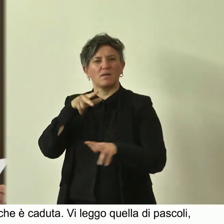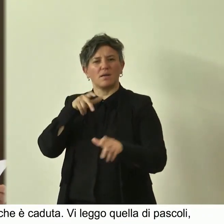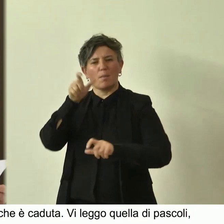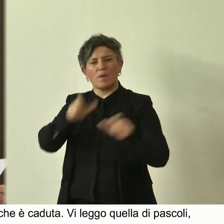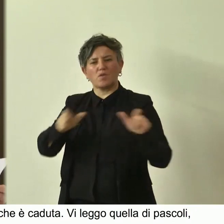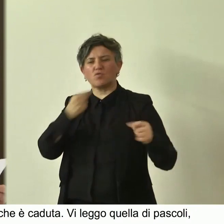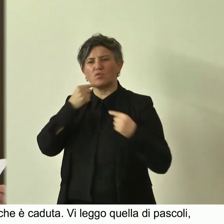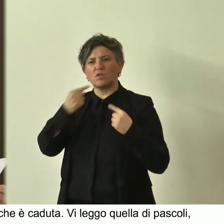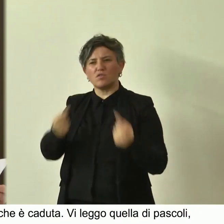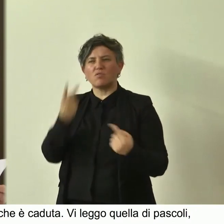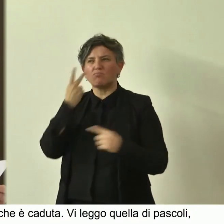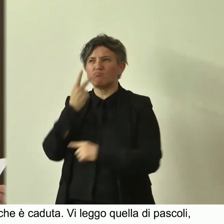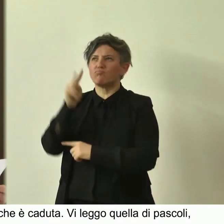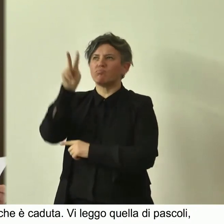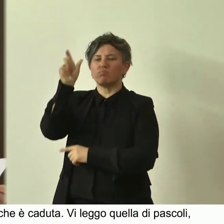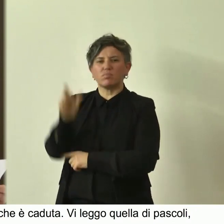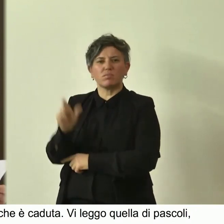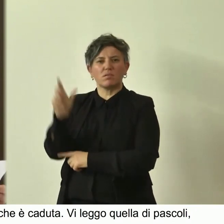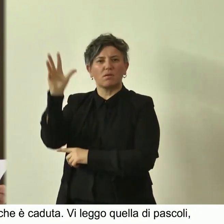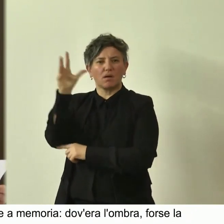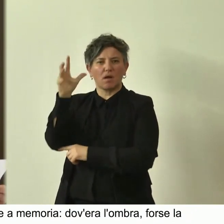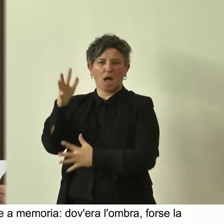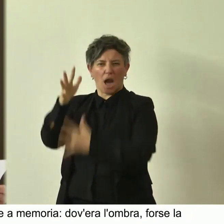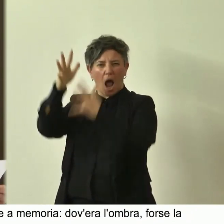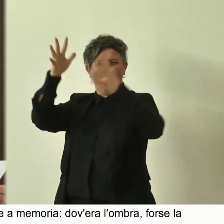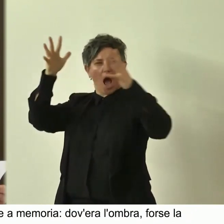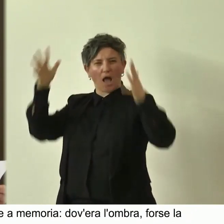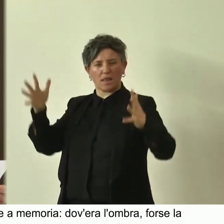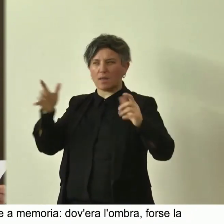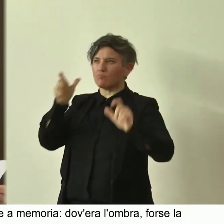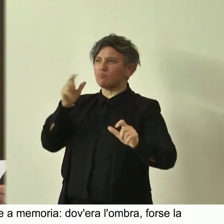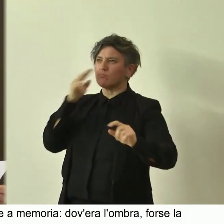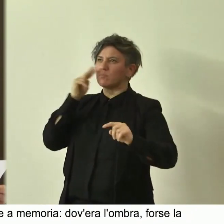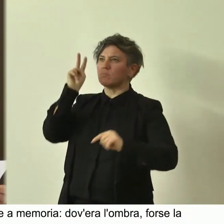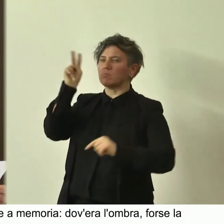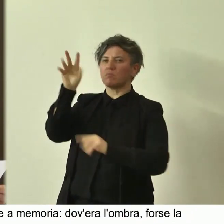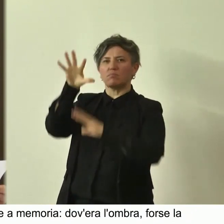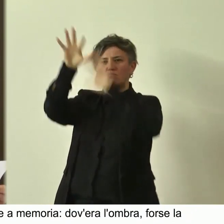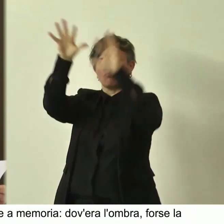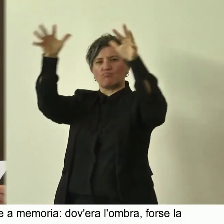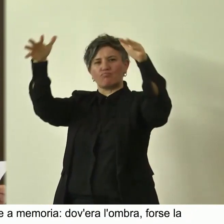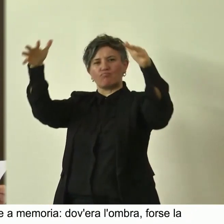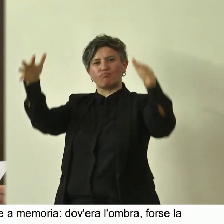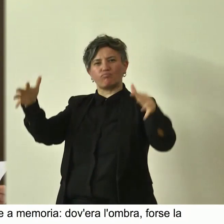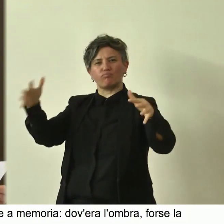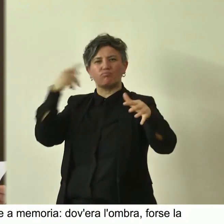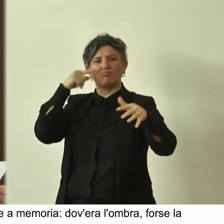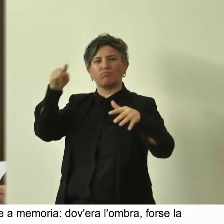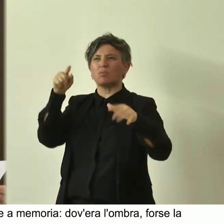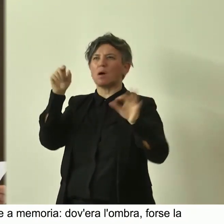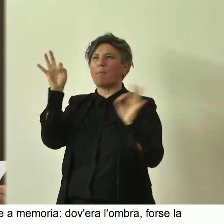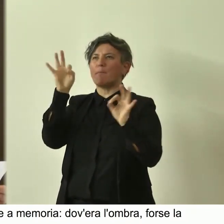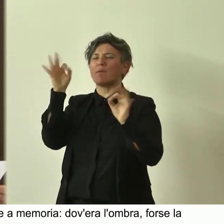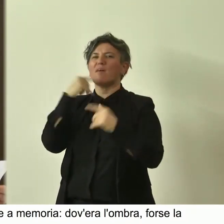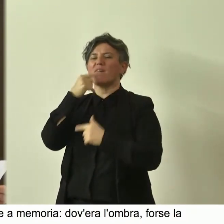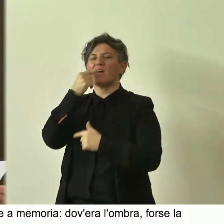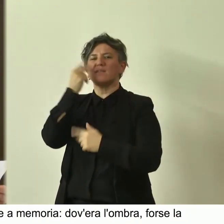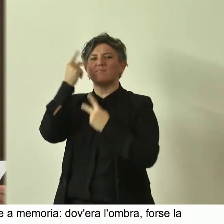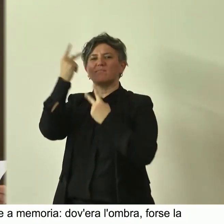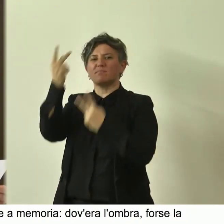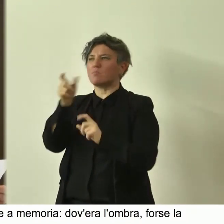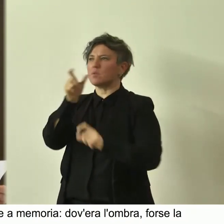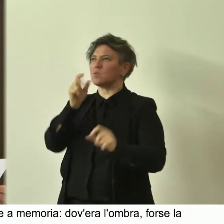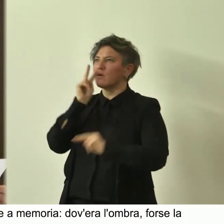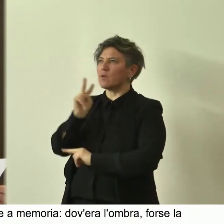gente dice or vedo era pur grande pendono qua e là dalla corona in i vietti della primavera dice la gente or